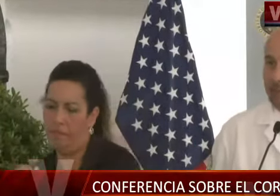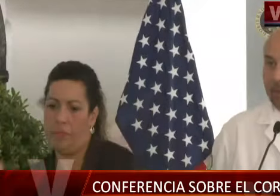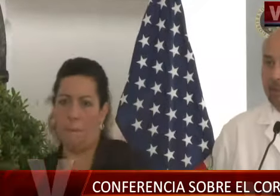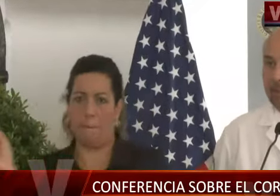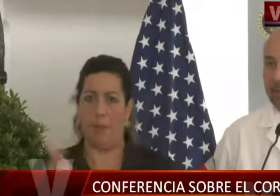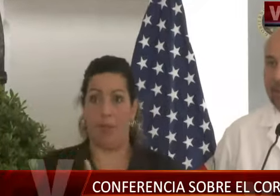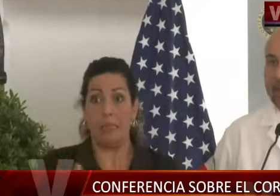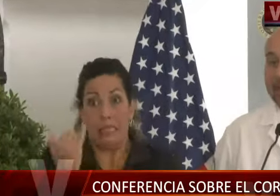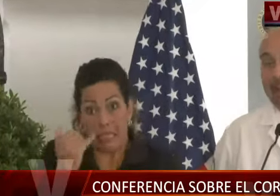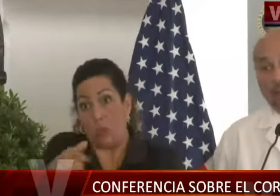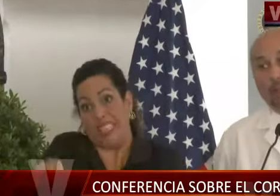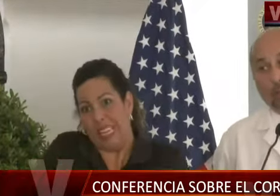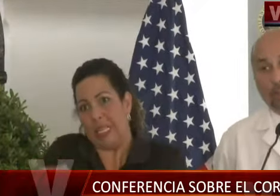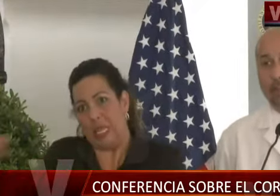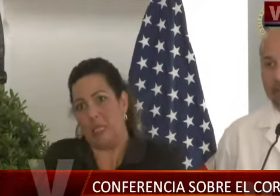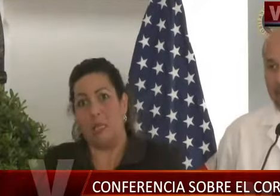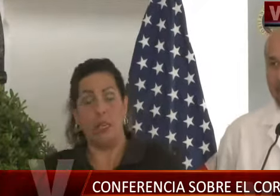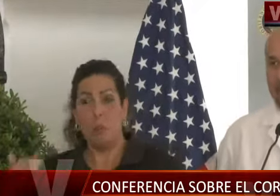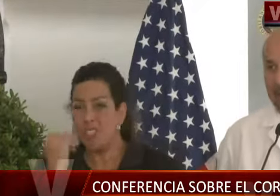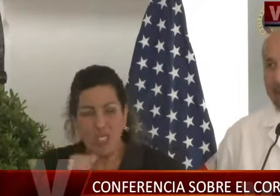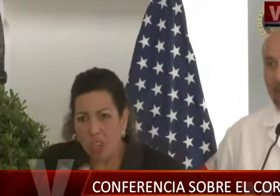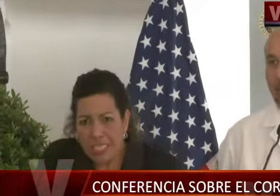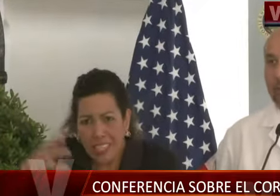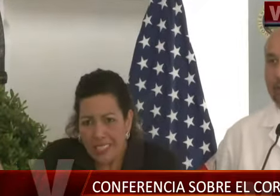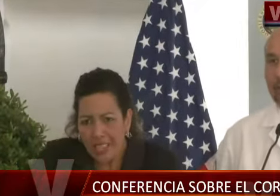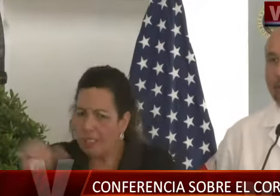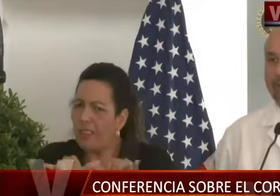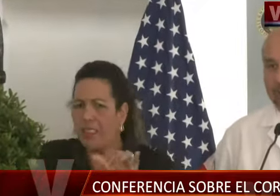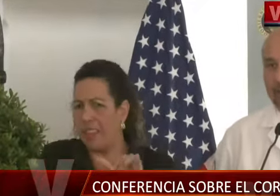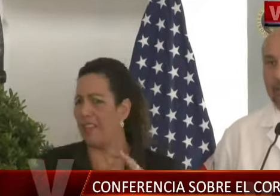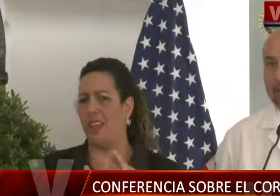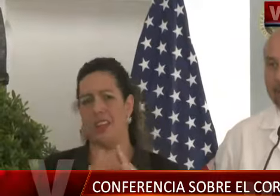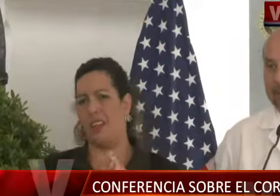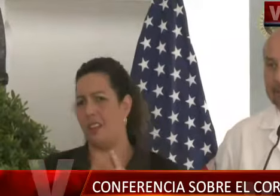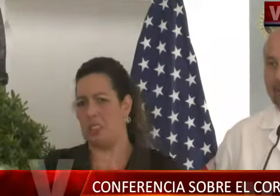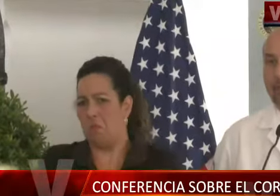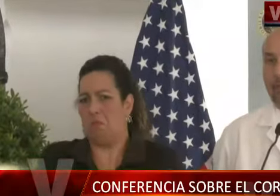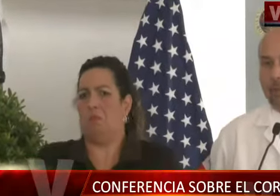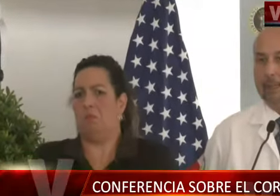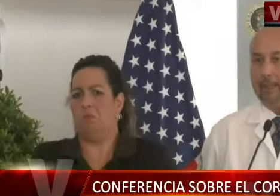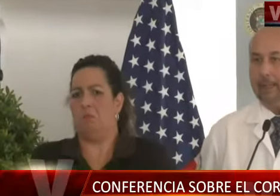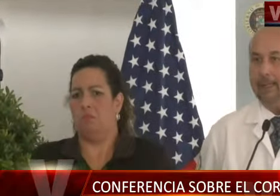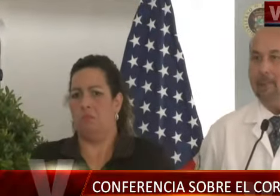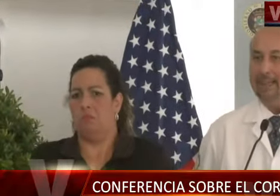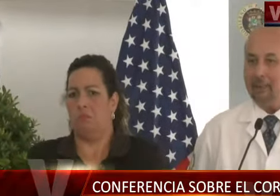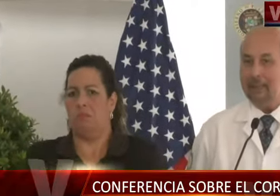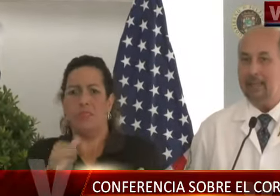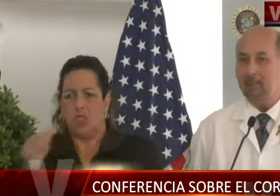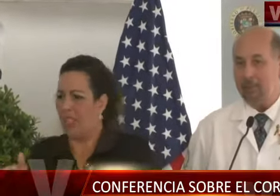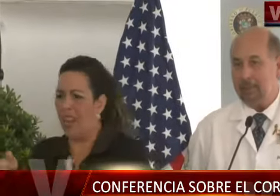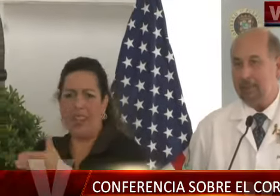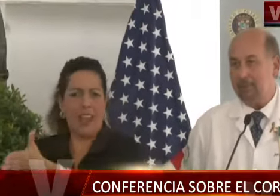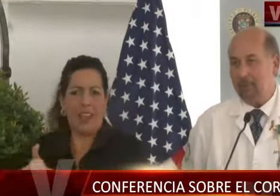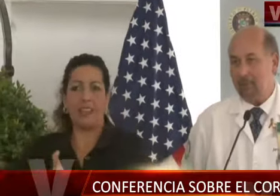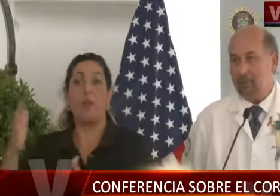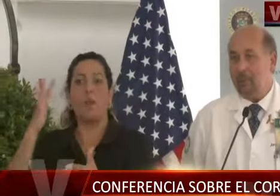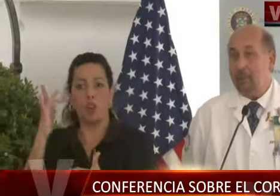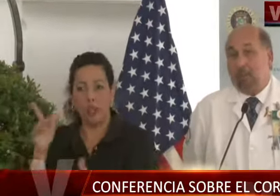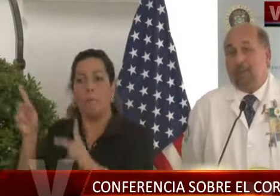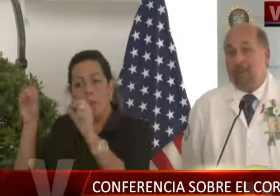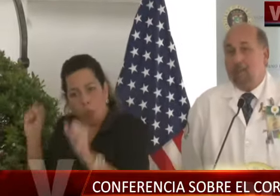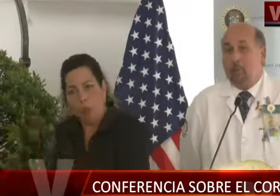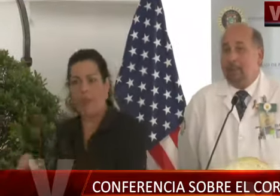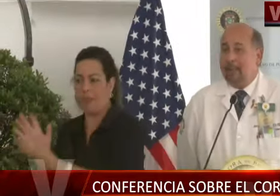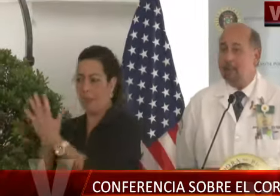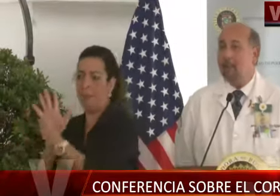hogar, aquellos que tenemos que estar, y aquellos que no tienen que estar en la calle en estos momentos, tratar de mantenerse fuera de la calle para evitar la posible transmisión,